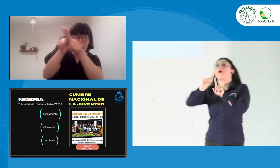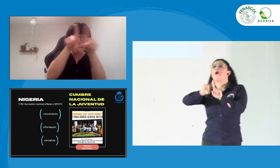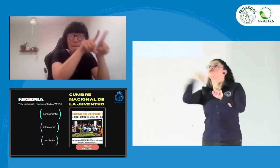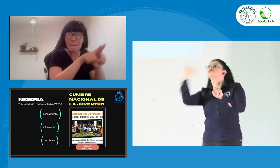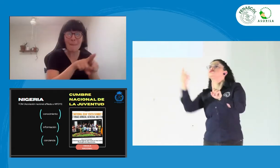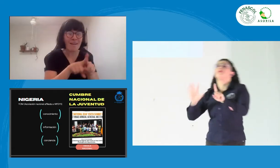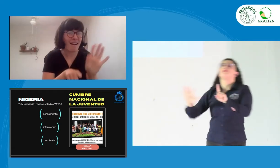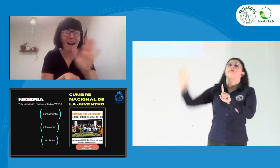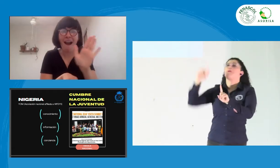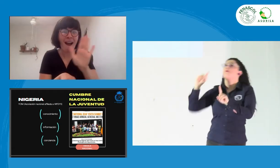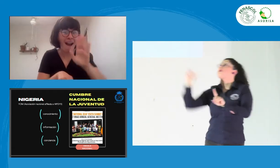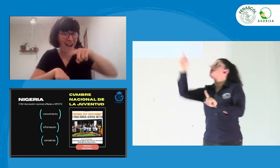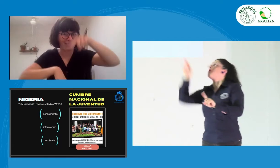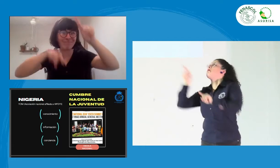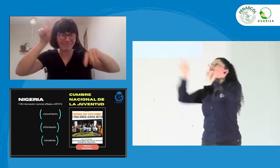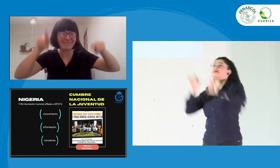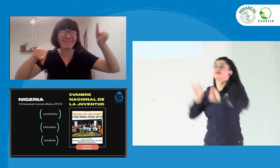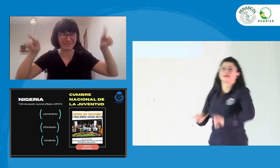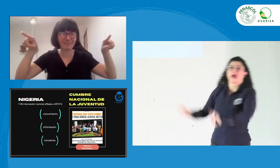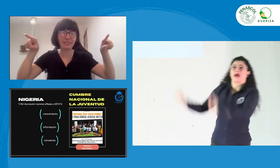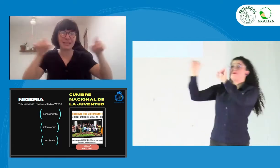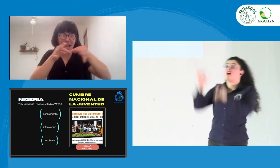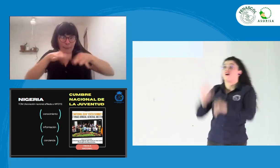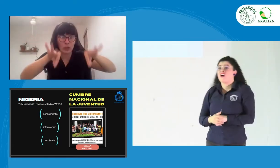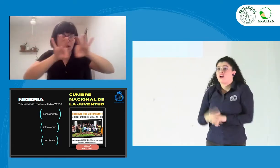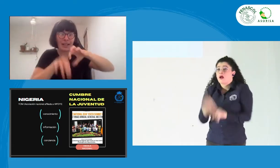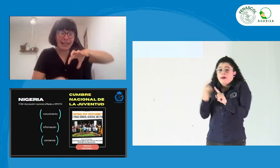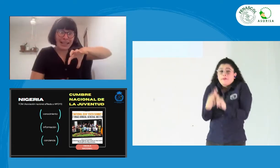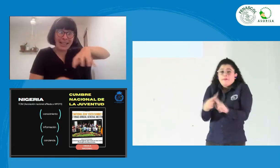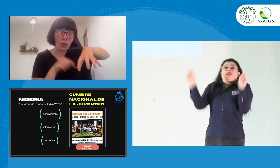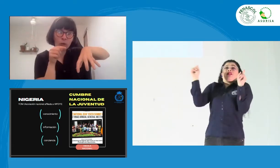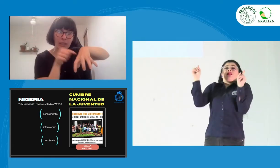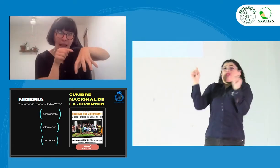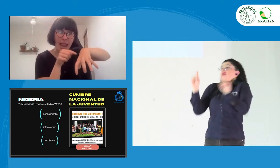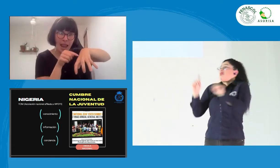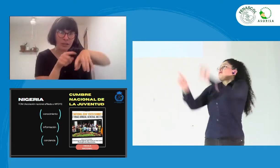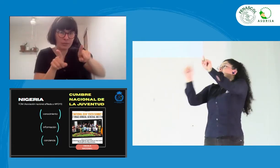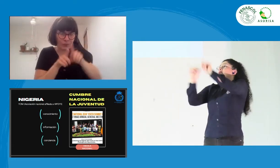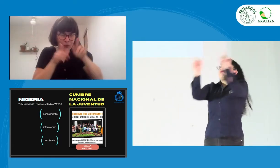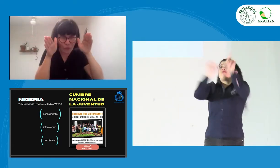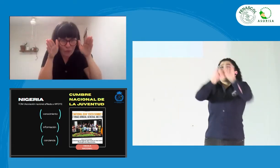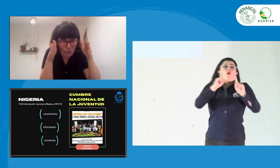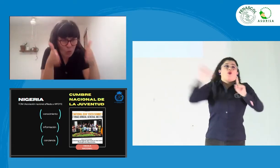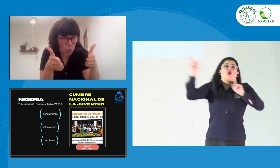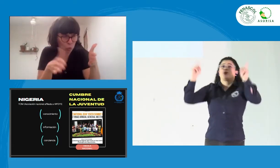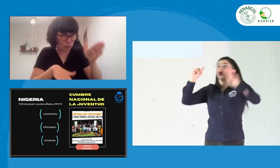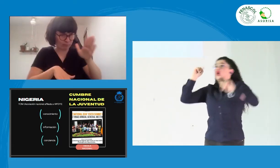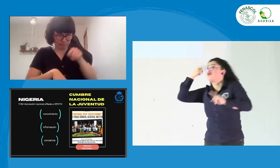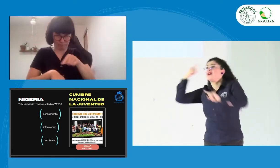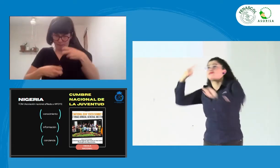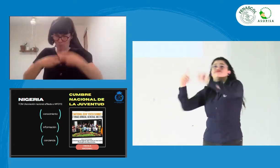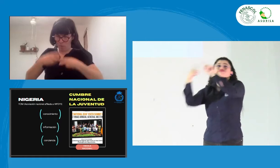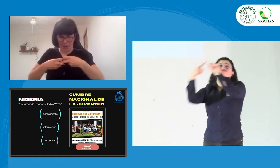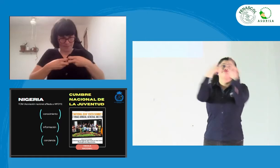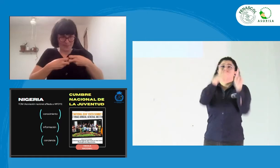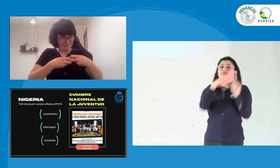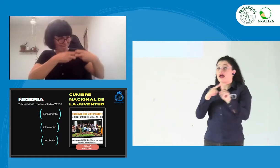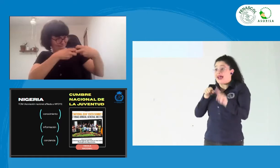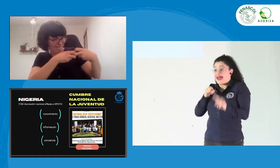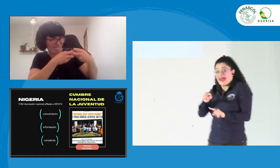Nigeria. Porque pues los problemas que existen en otras latitudes no son los mismos a los que se tienen en cada país. Y es bueno